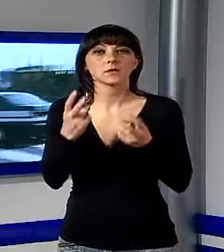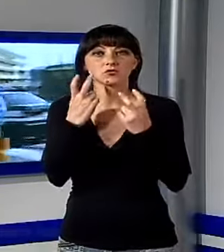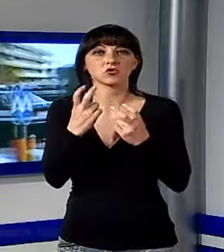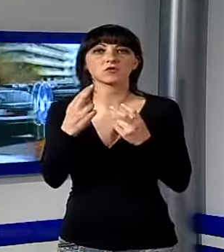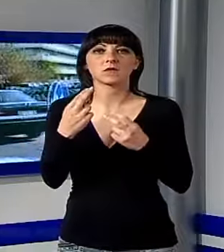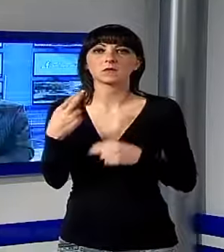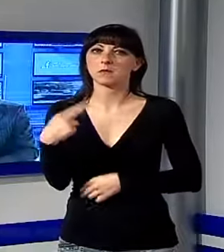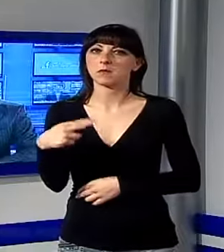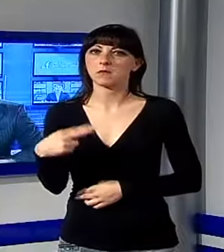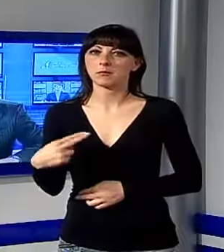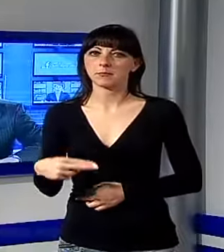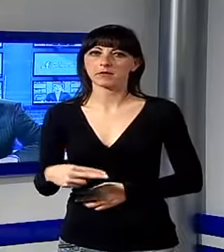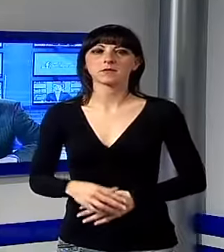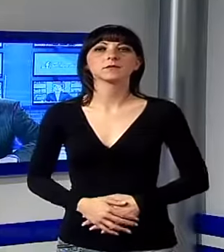tracce.